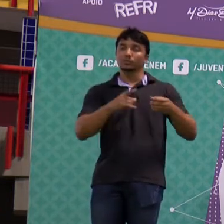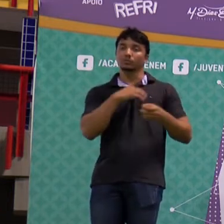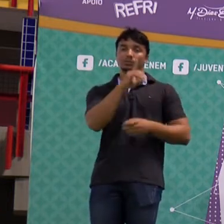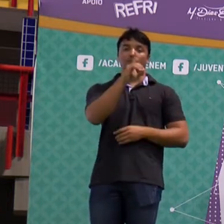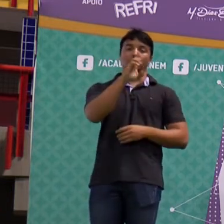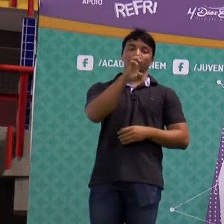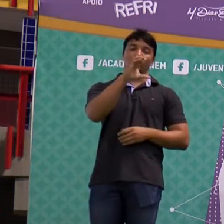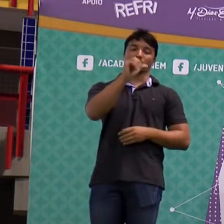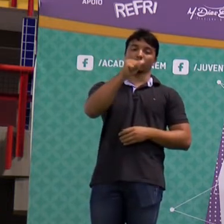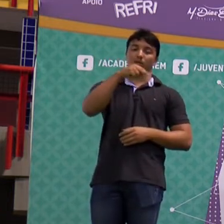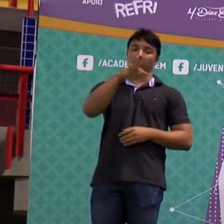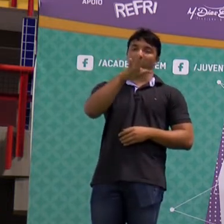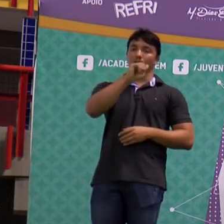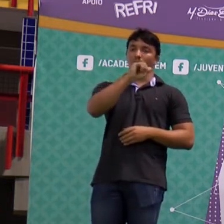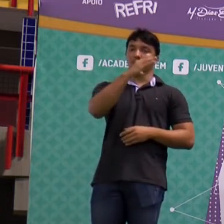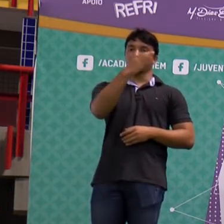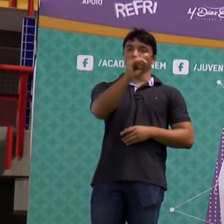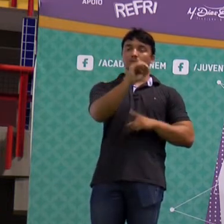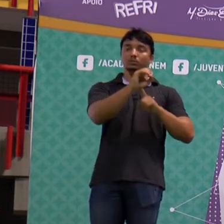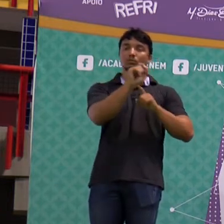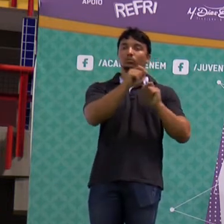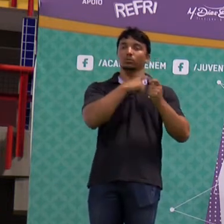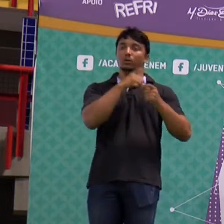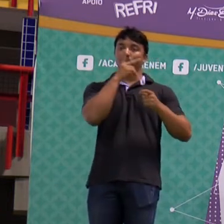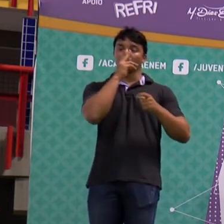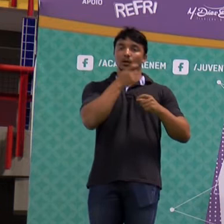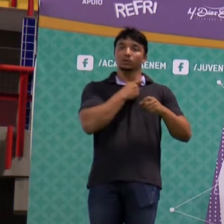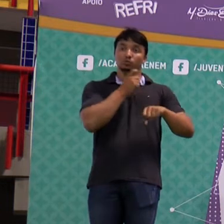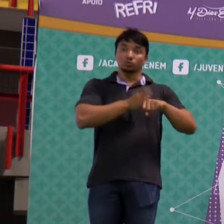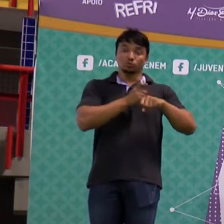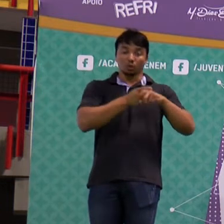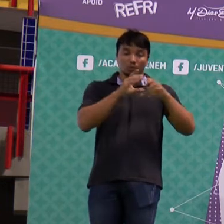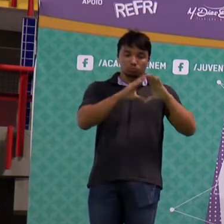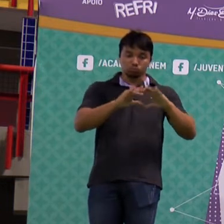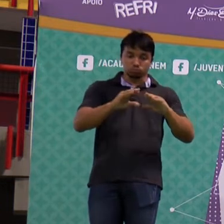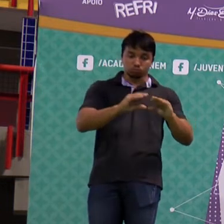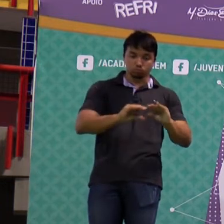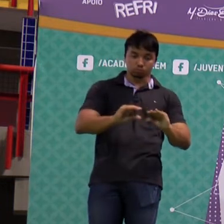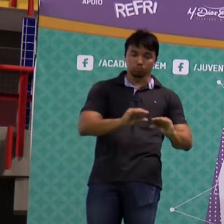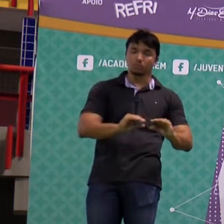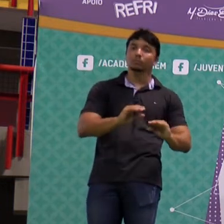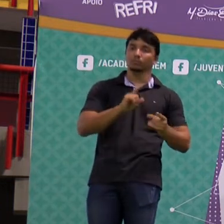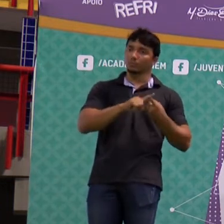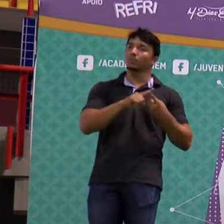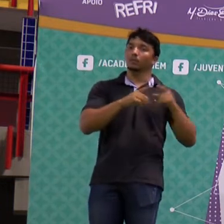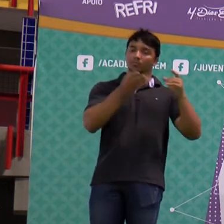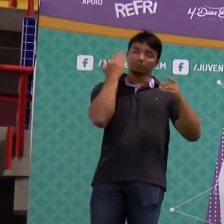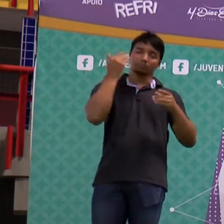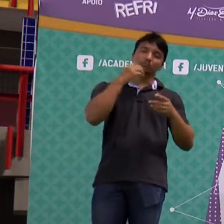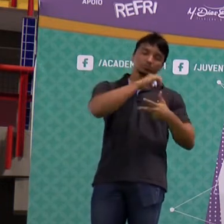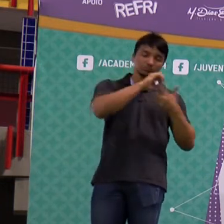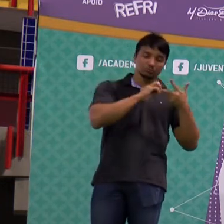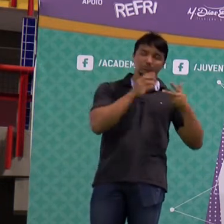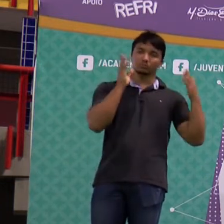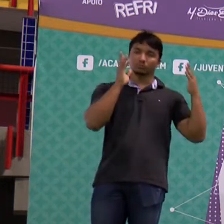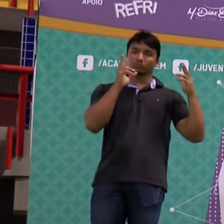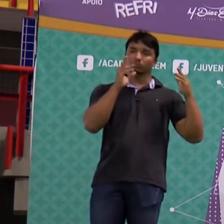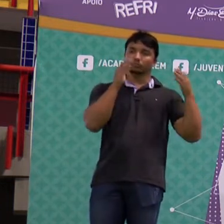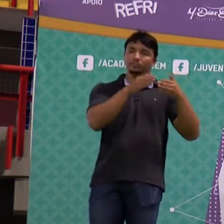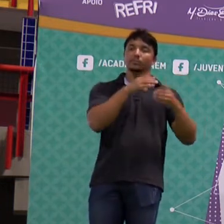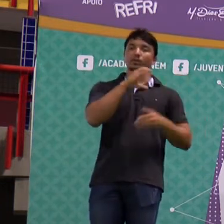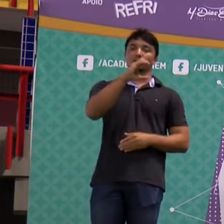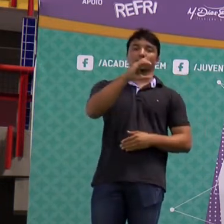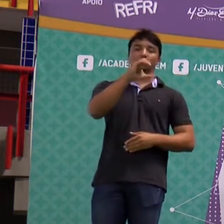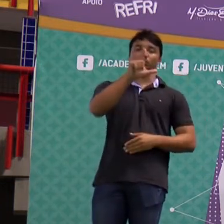Decantação, né? Que é onde o tratamento de água, o material sólido vai para o fundo. Já caiu a questão do Enem também falando sobre cloração,